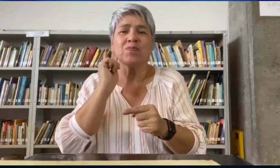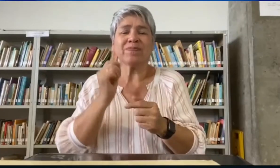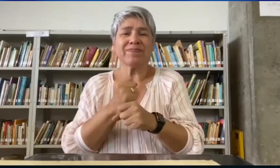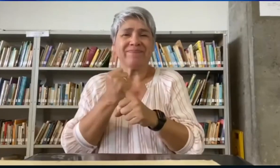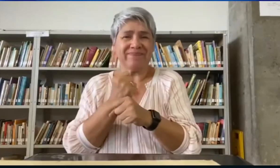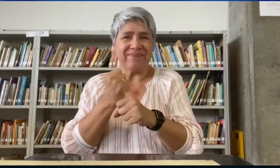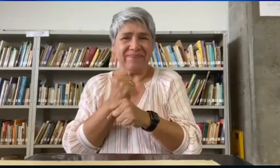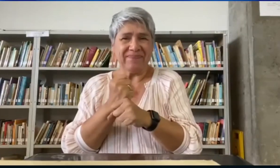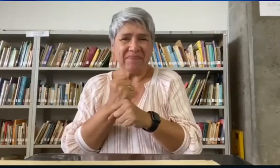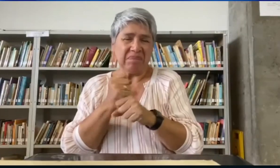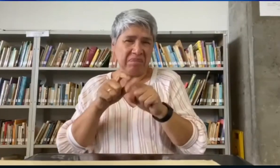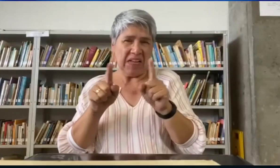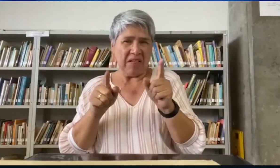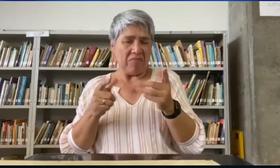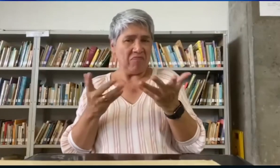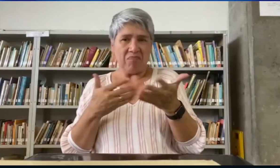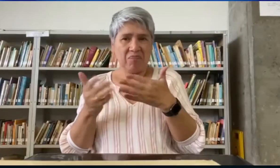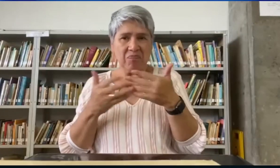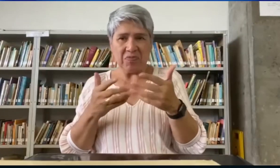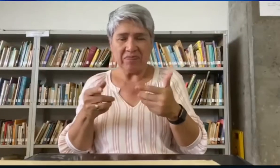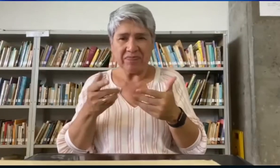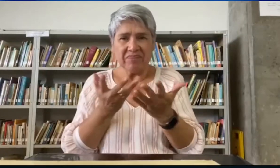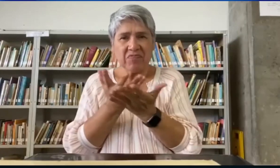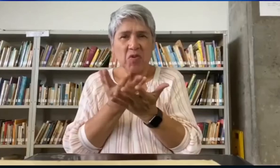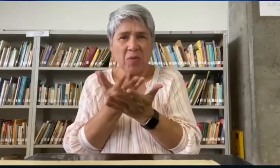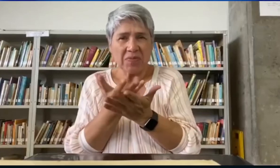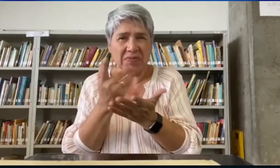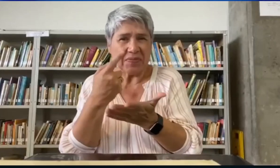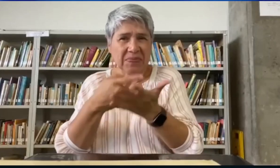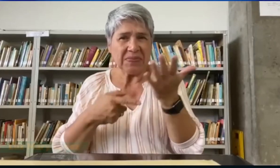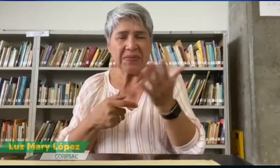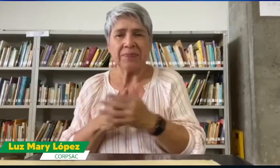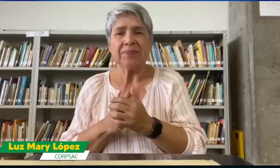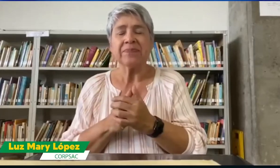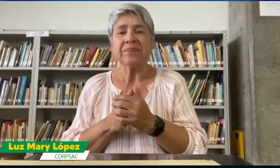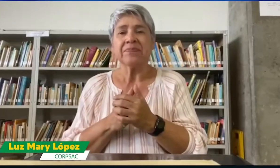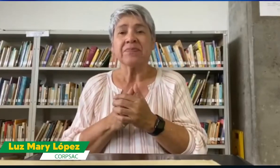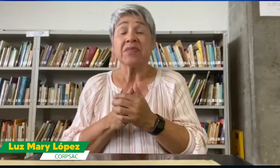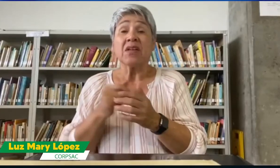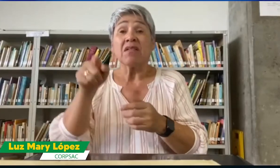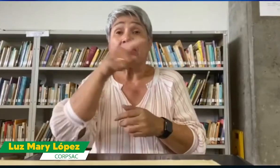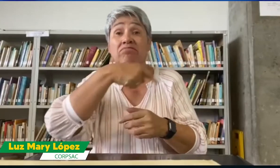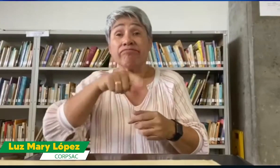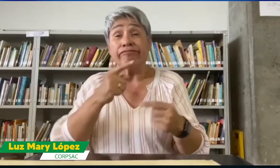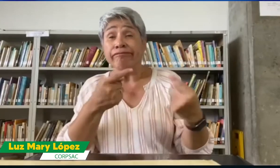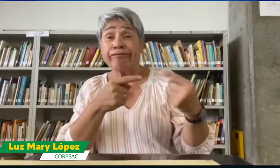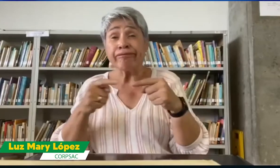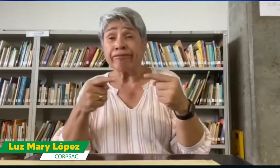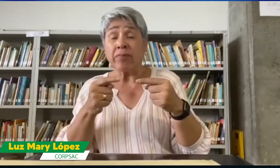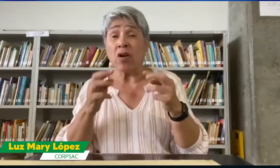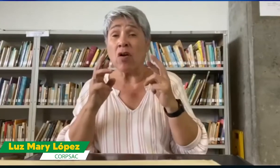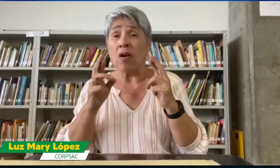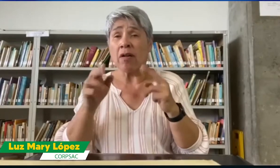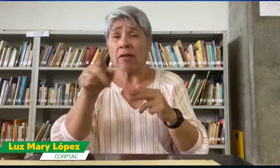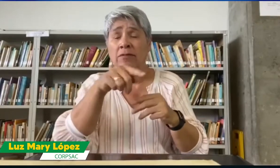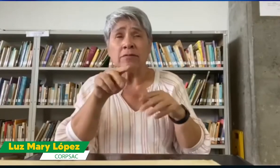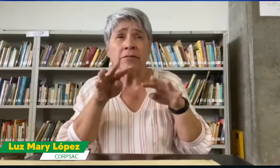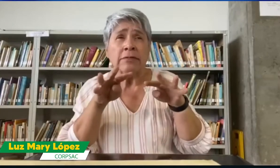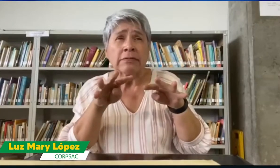por mi parte no pude asistir, dado a responsabilidades laborales, pero quiero dejar mis observaciones. Frente al